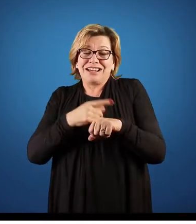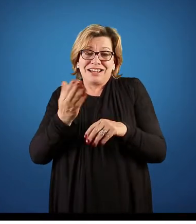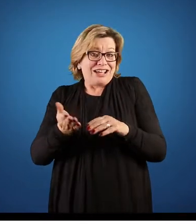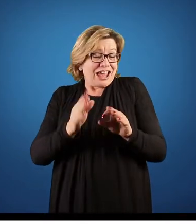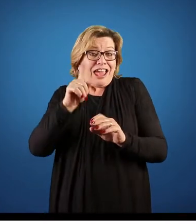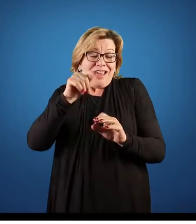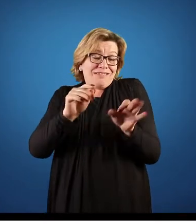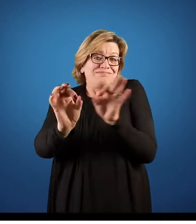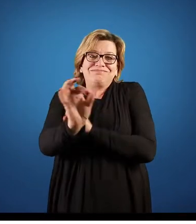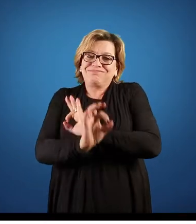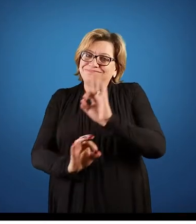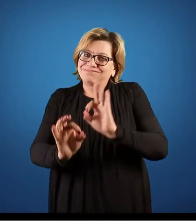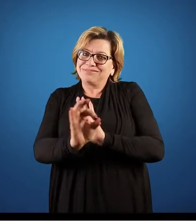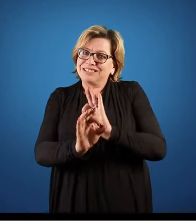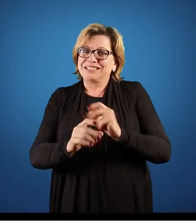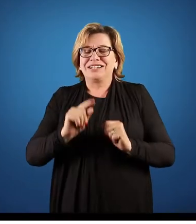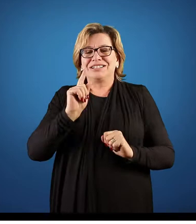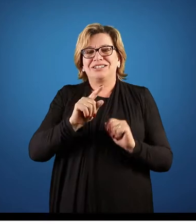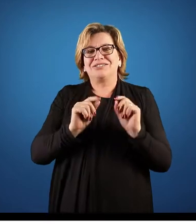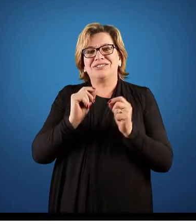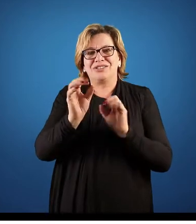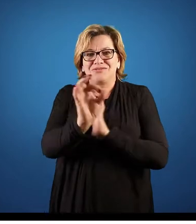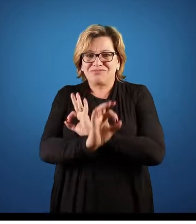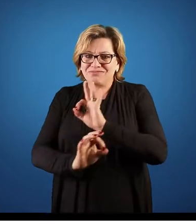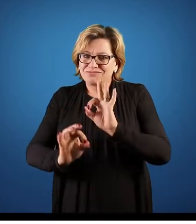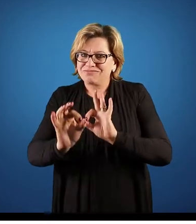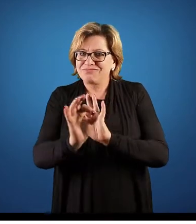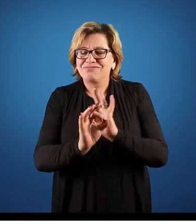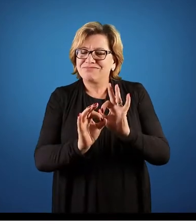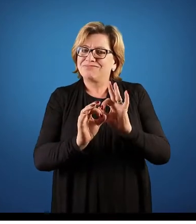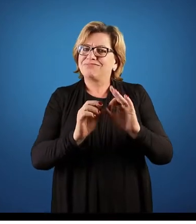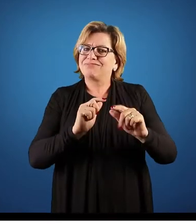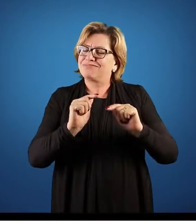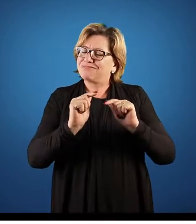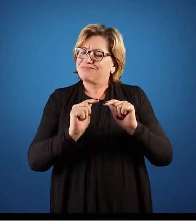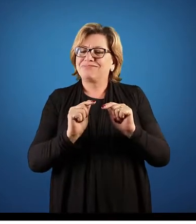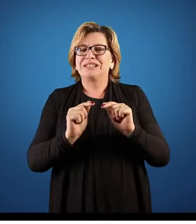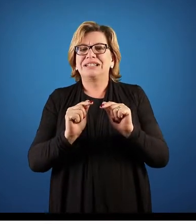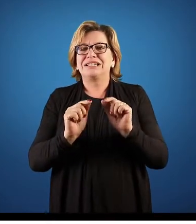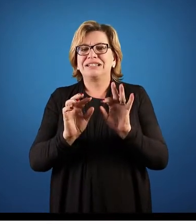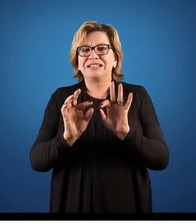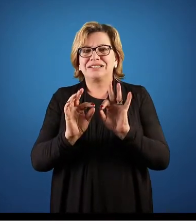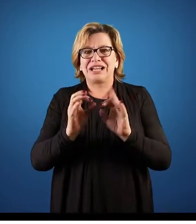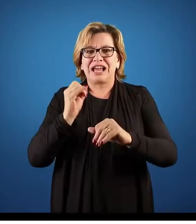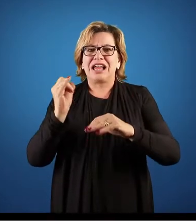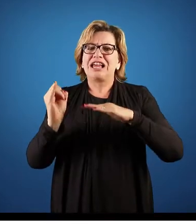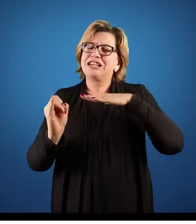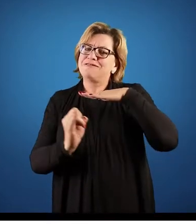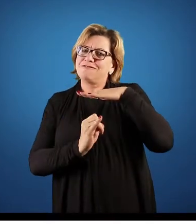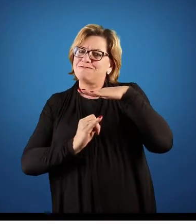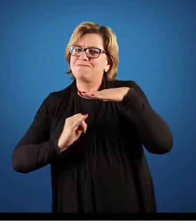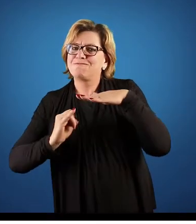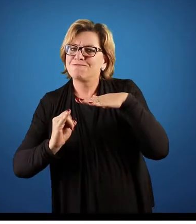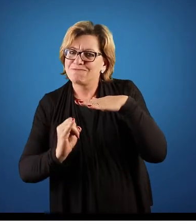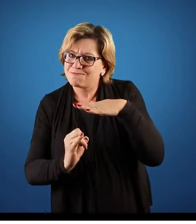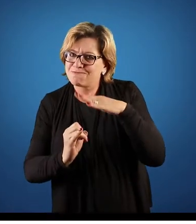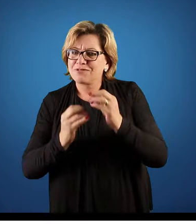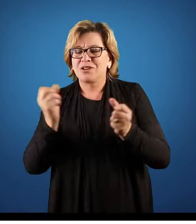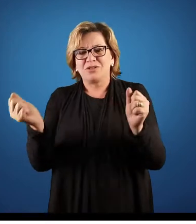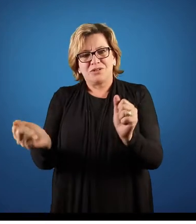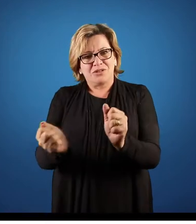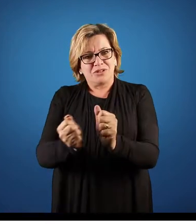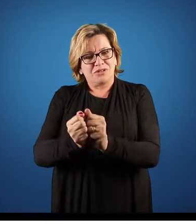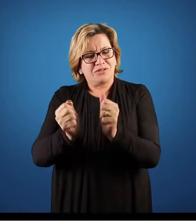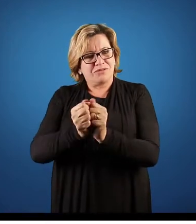é feita uma organização. E essa organização trabalha de uma forma bastante informal, junto com as